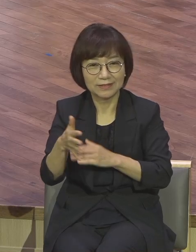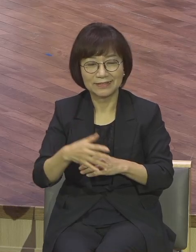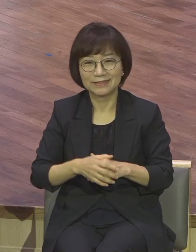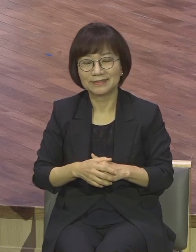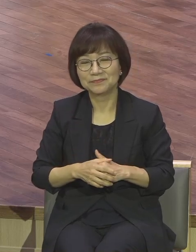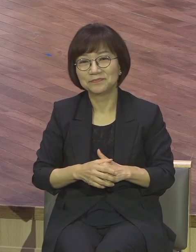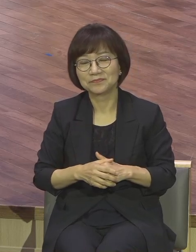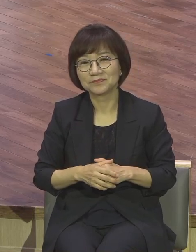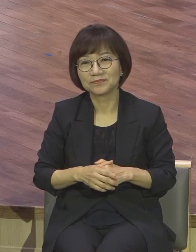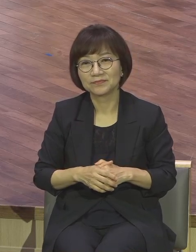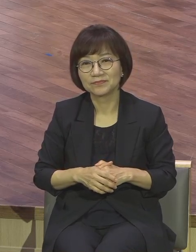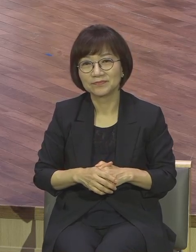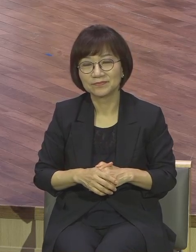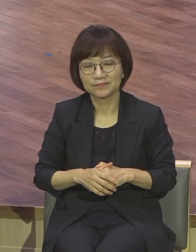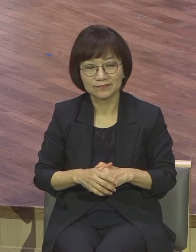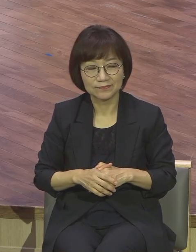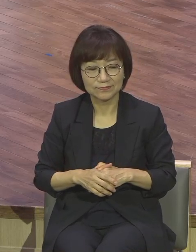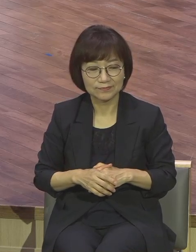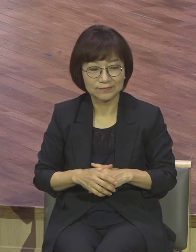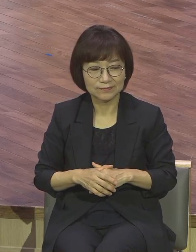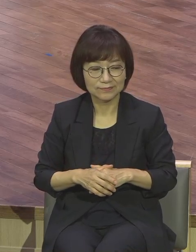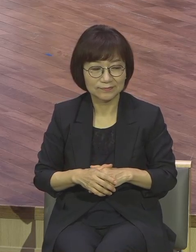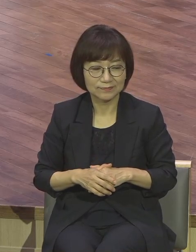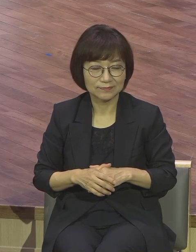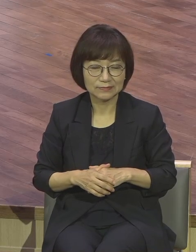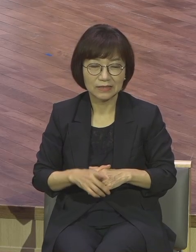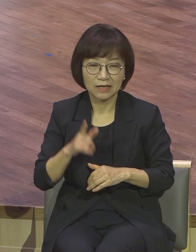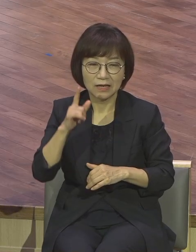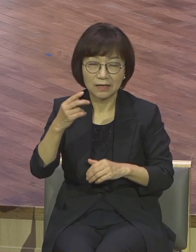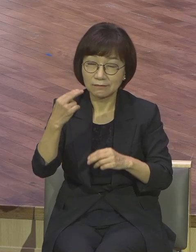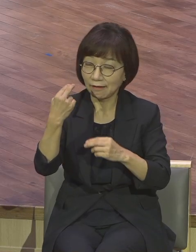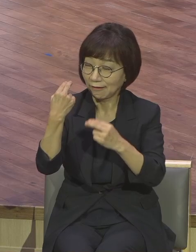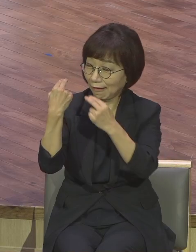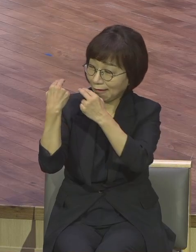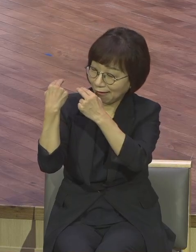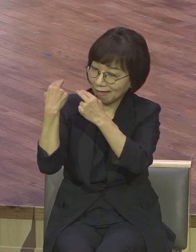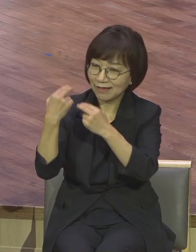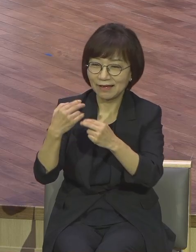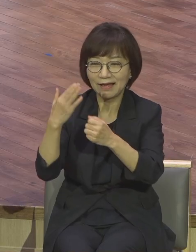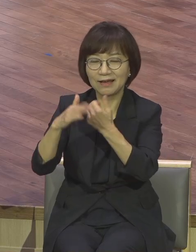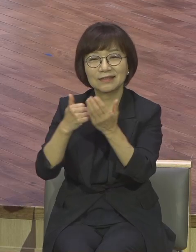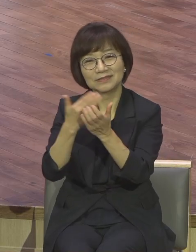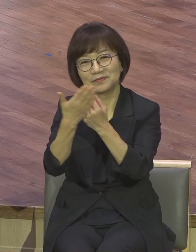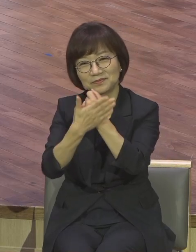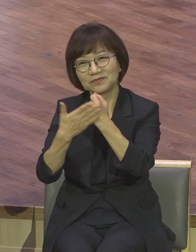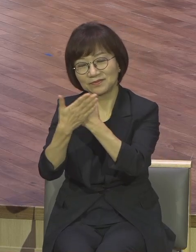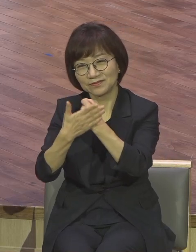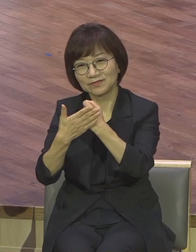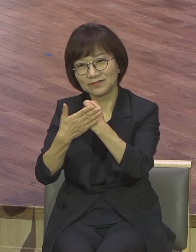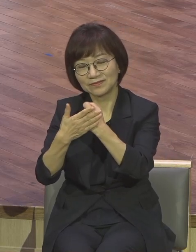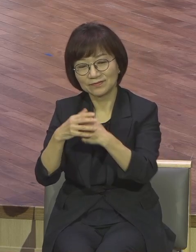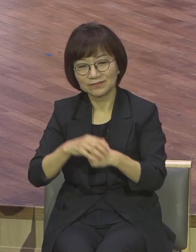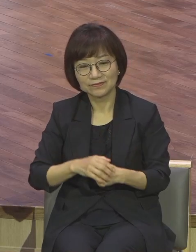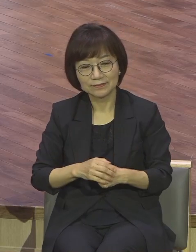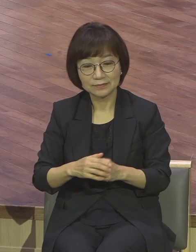제가 진짜 생각해볼 때 하나님 큰 은혜예요 이 교회가 영적 분위기가 굉장히 중요합니다